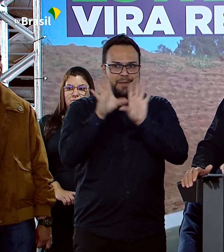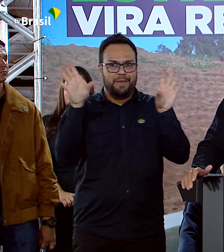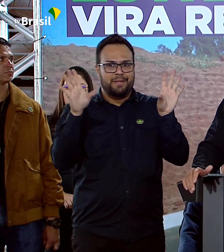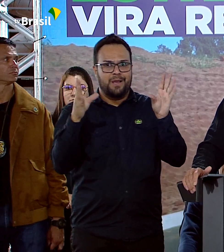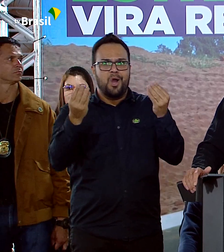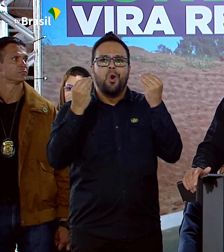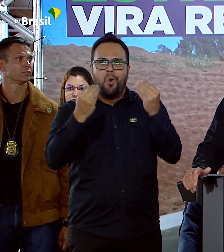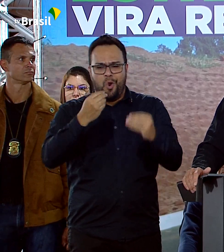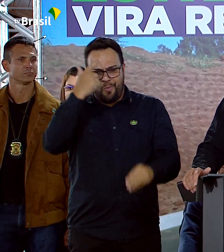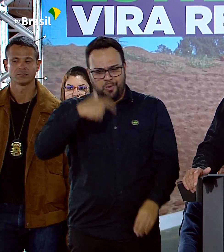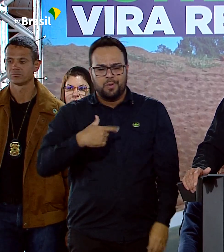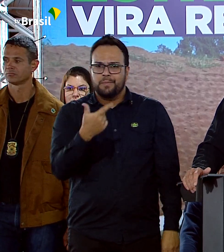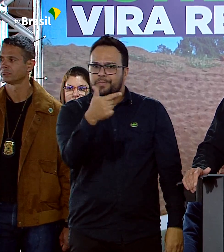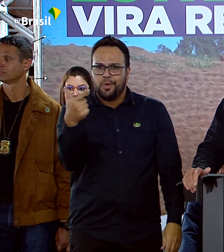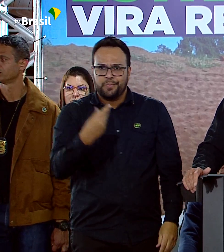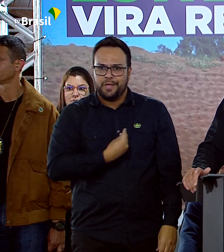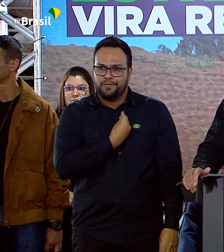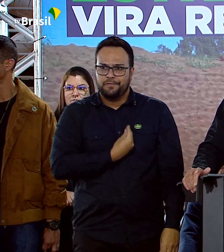tem vida.